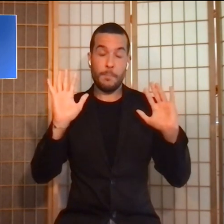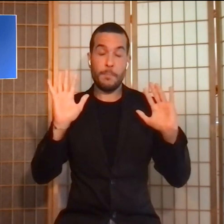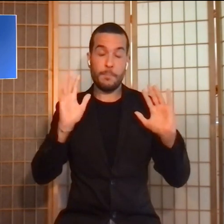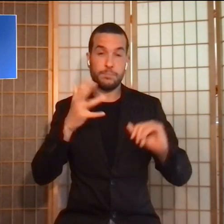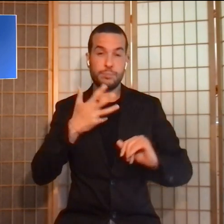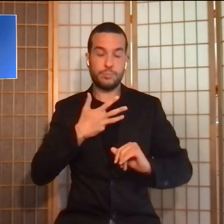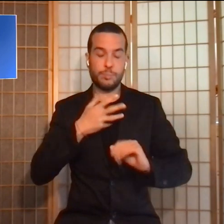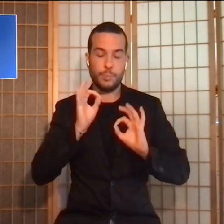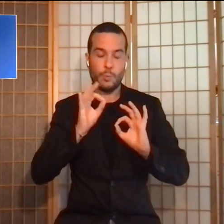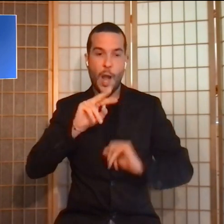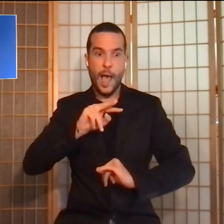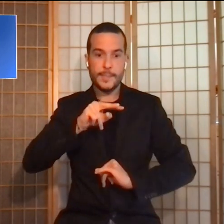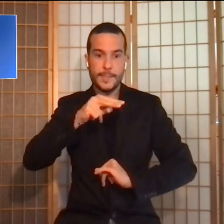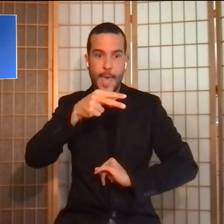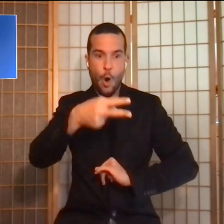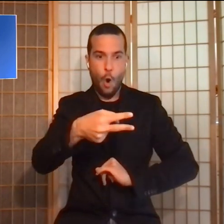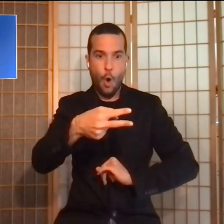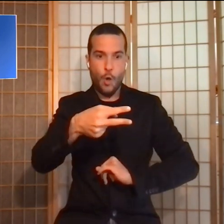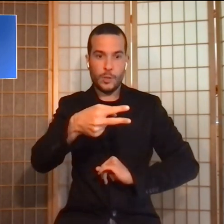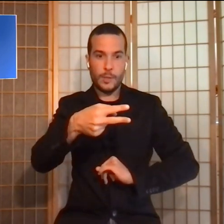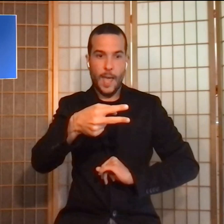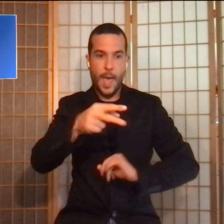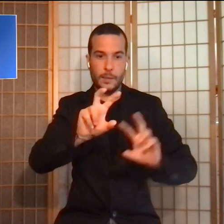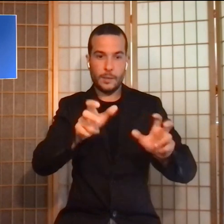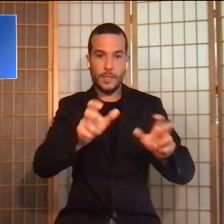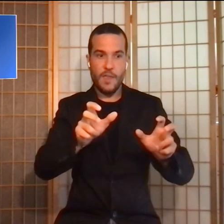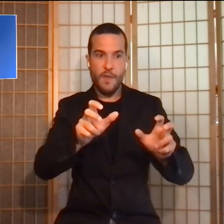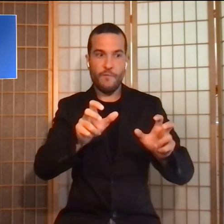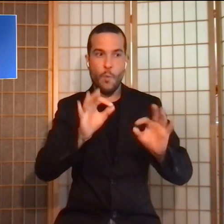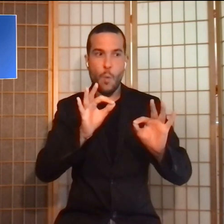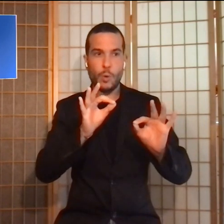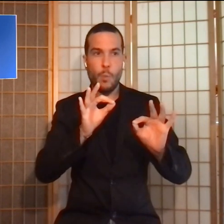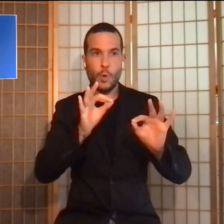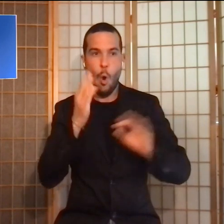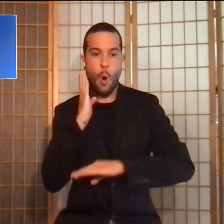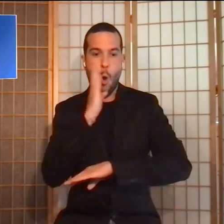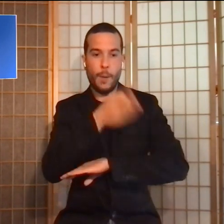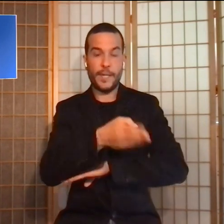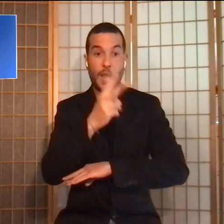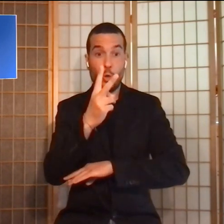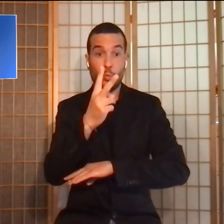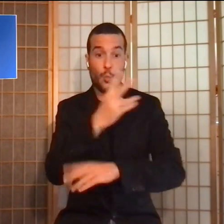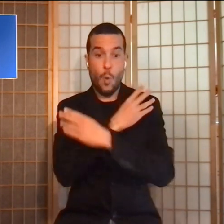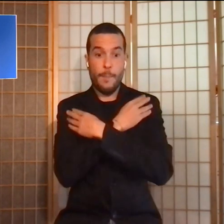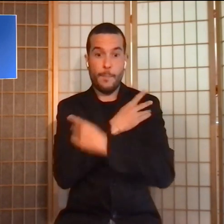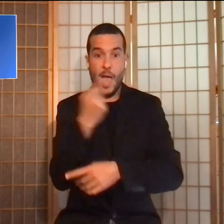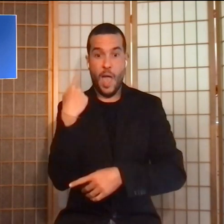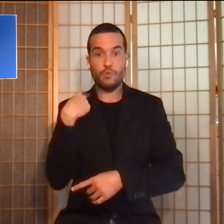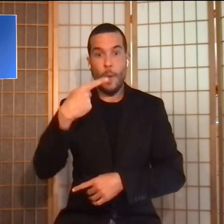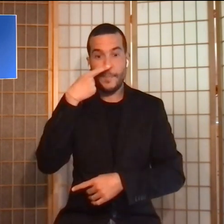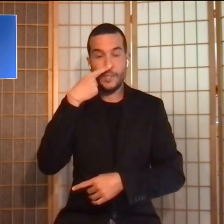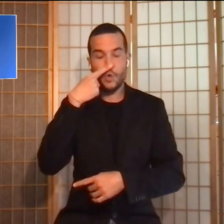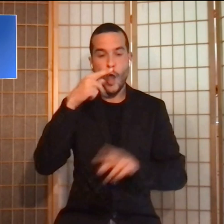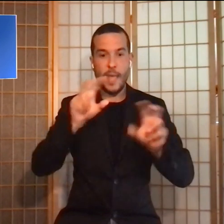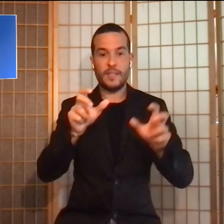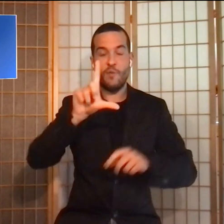seconda emittente presa di mira il 2 maggio scorso, è stata la volta della TV Pistoiese e TVL imbrattata con